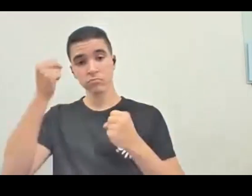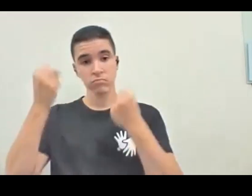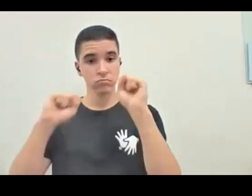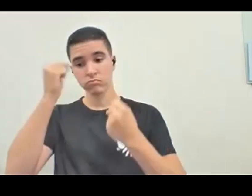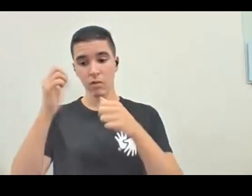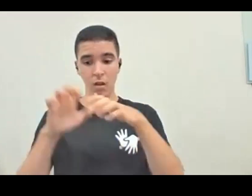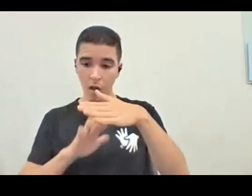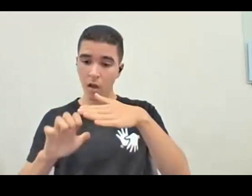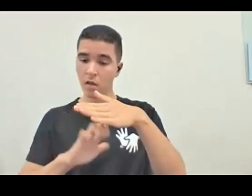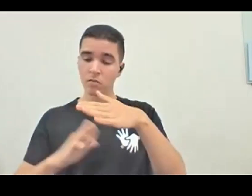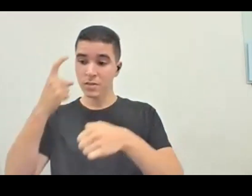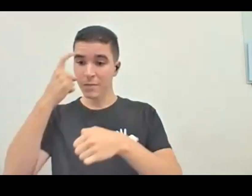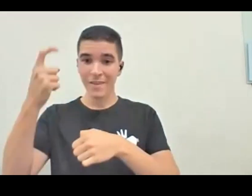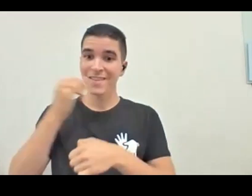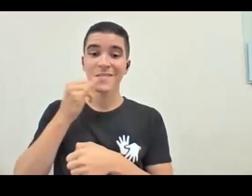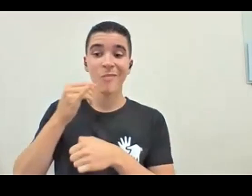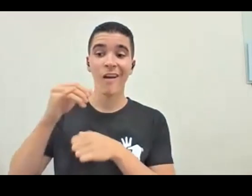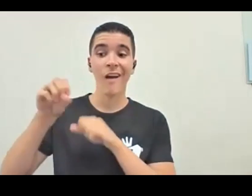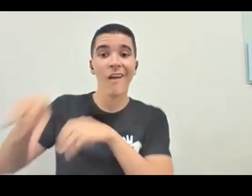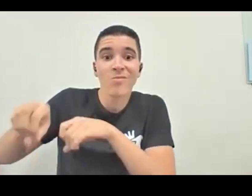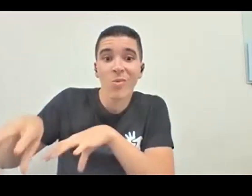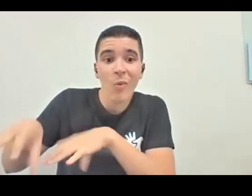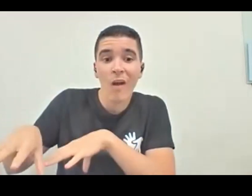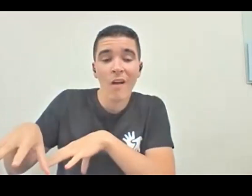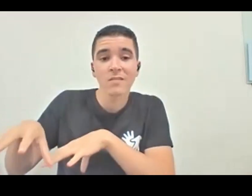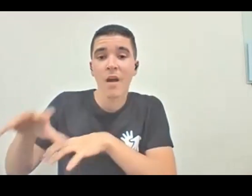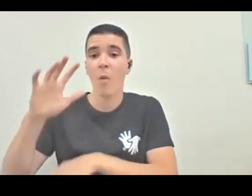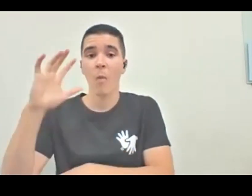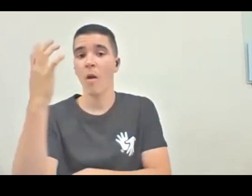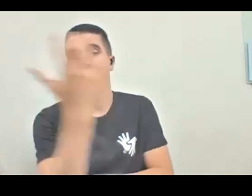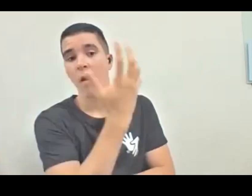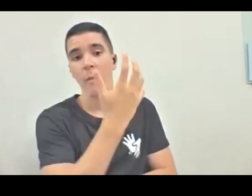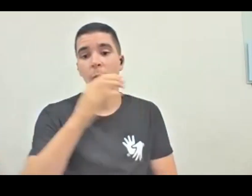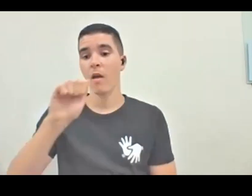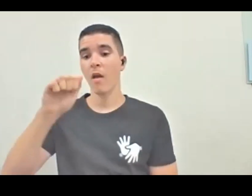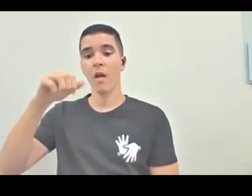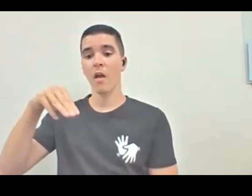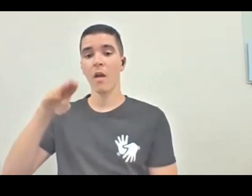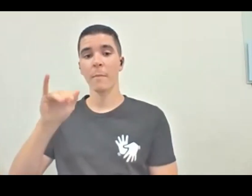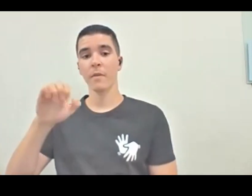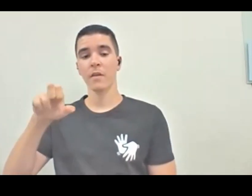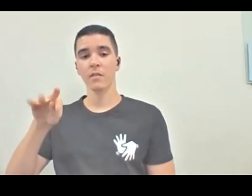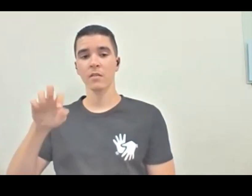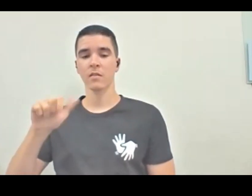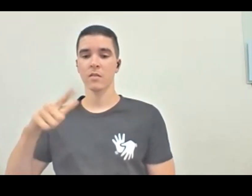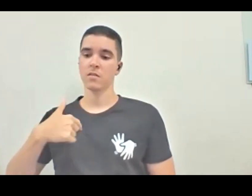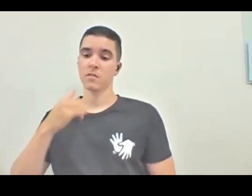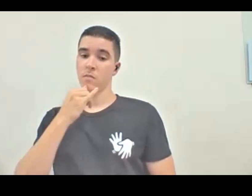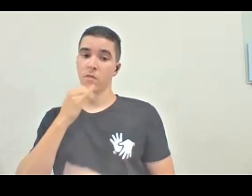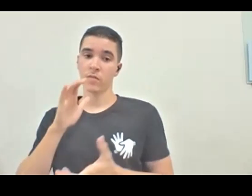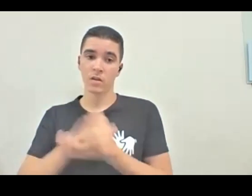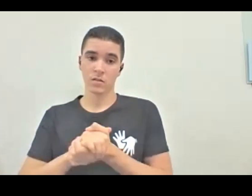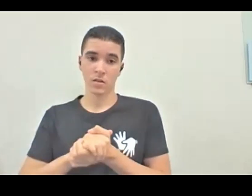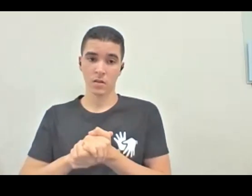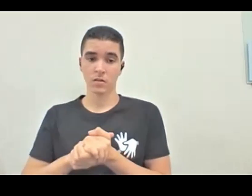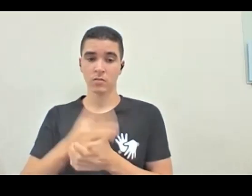a gente pensa na educação ambiental, educação ambiental nos anos 80 não existia, eu fui casada com um cara que trouxe isso para cá,